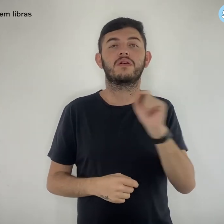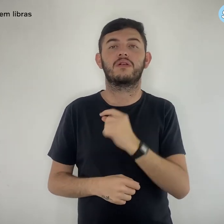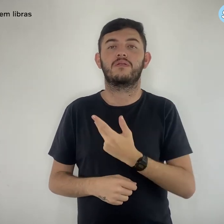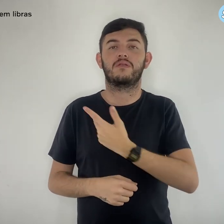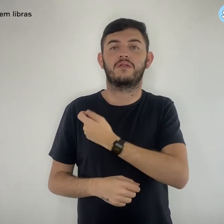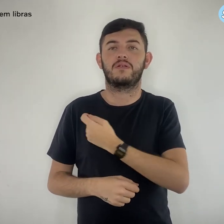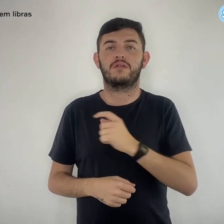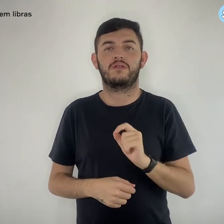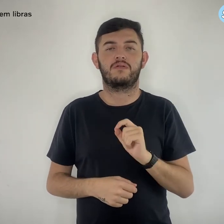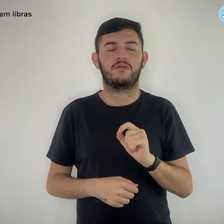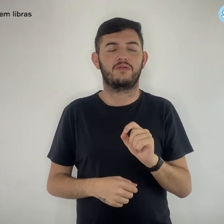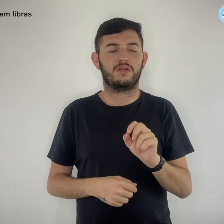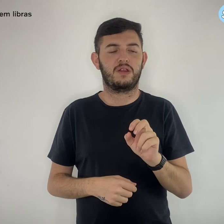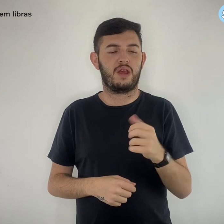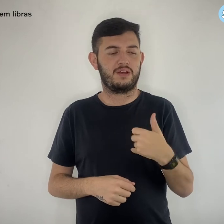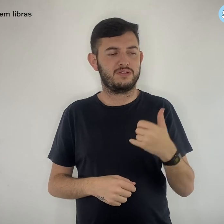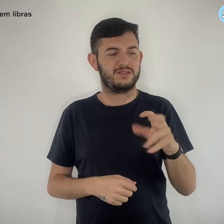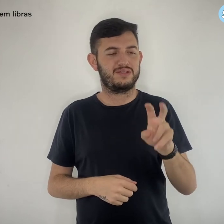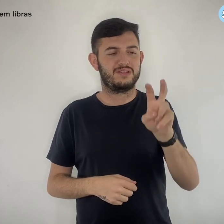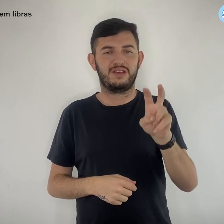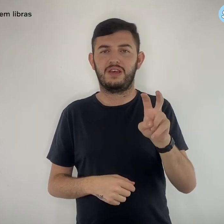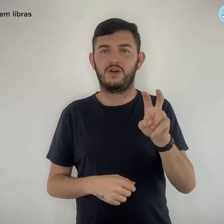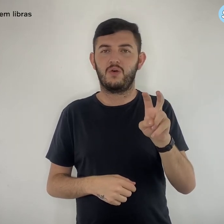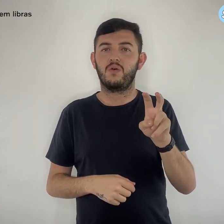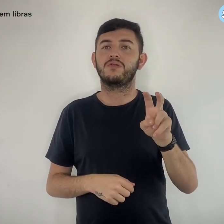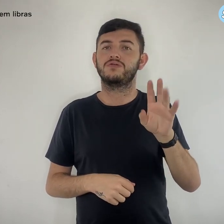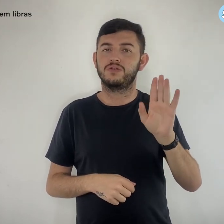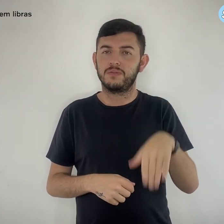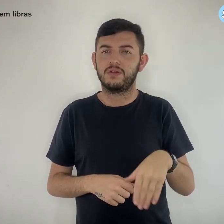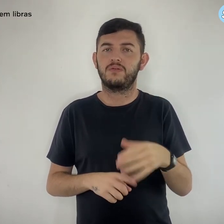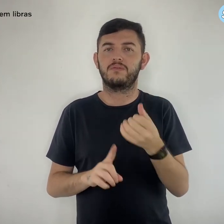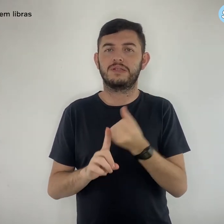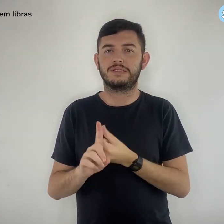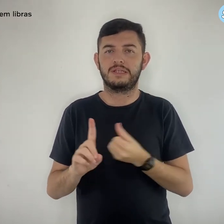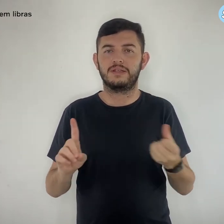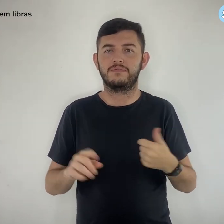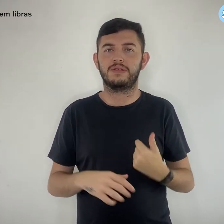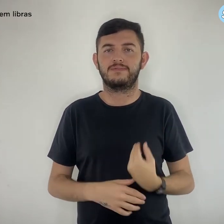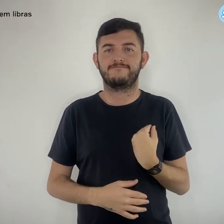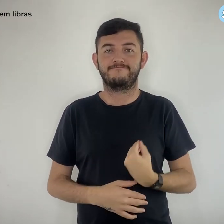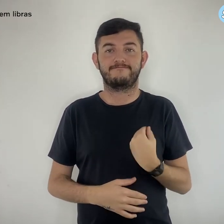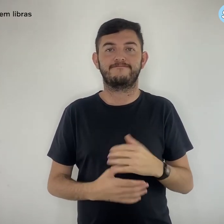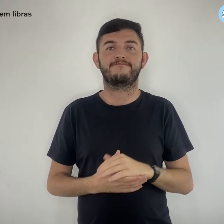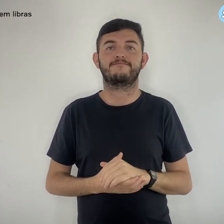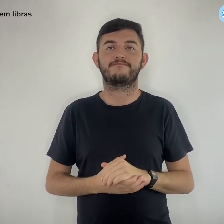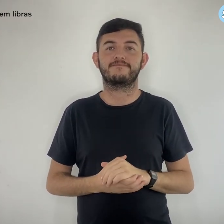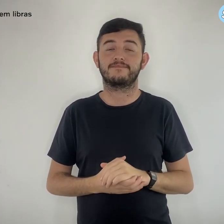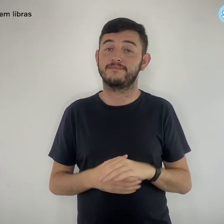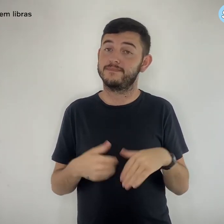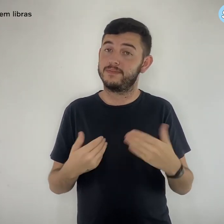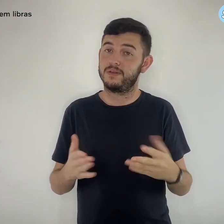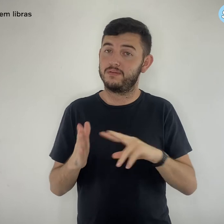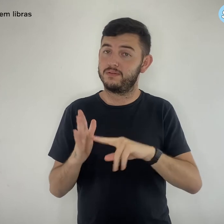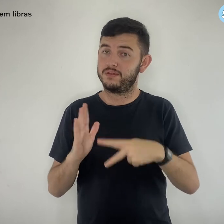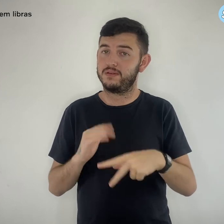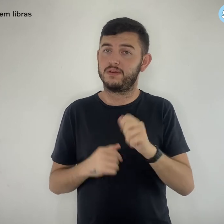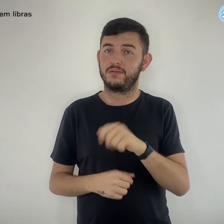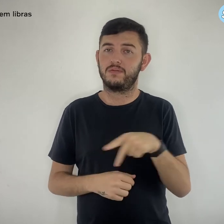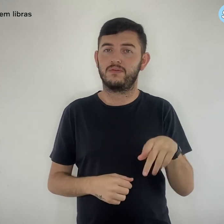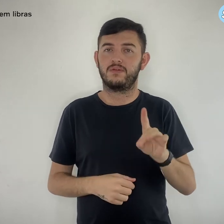o imunizante cairia dos atuais 5 anos para apenas 6 meses. O Simpro